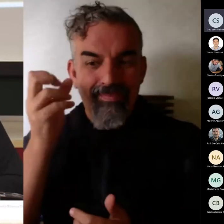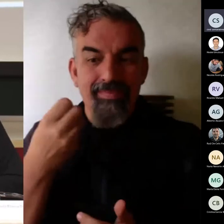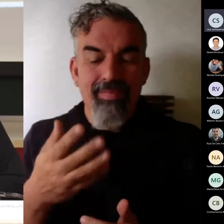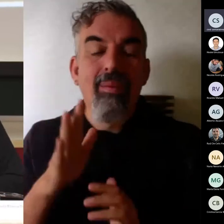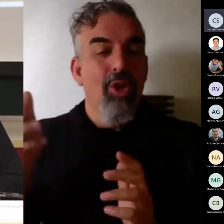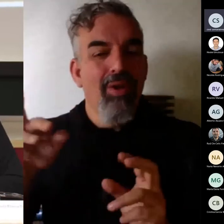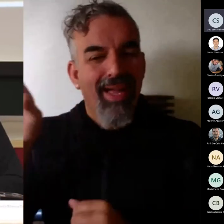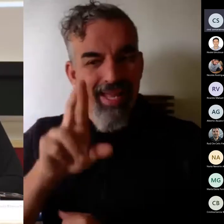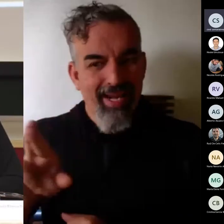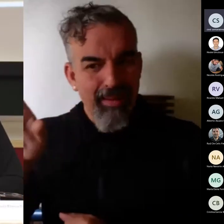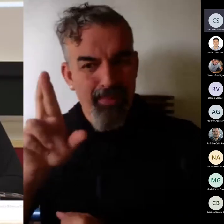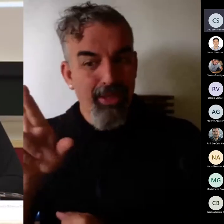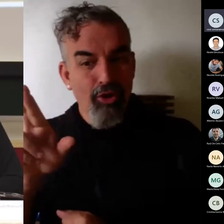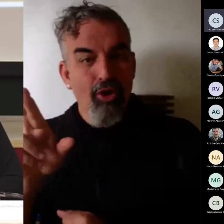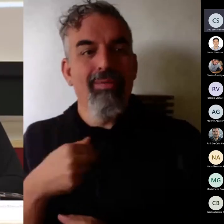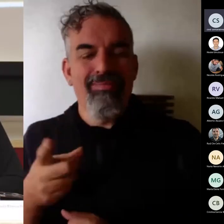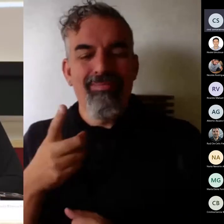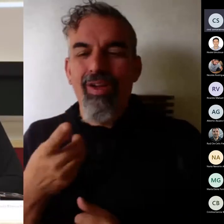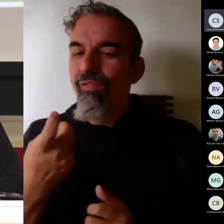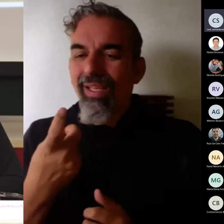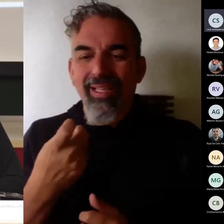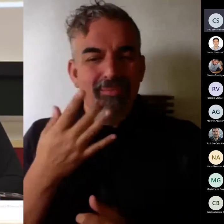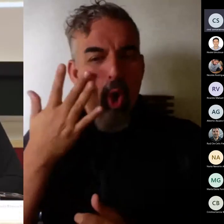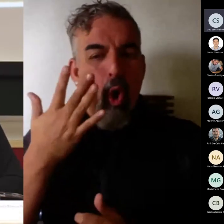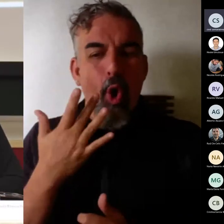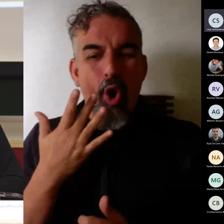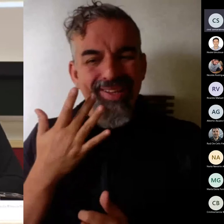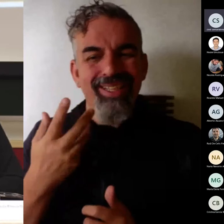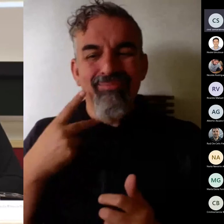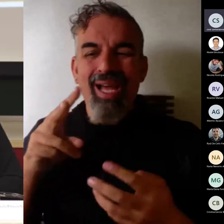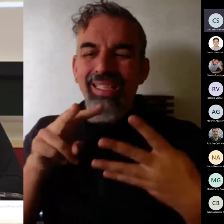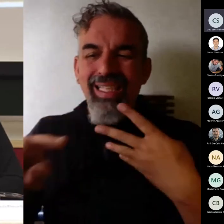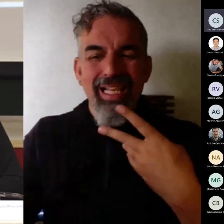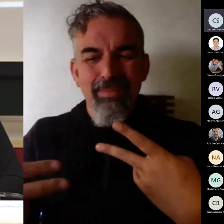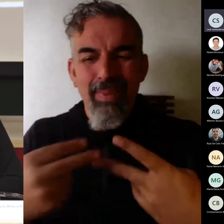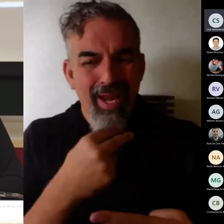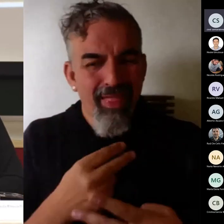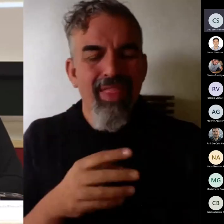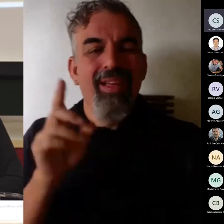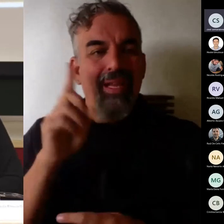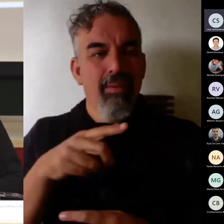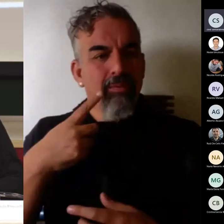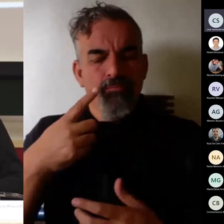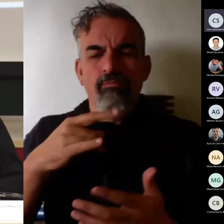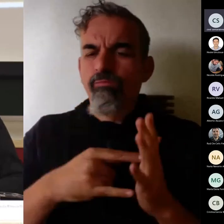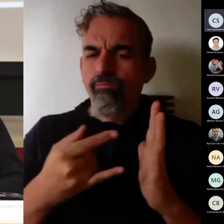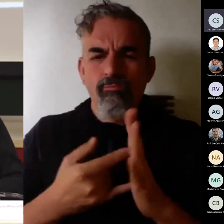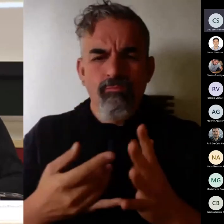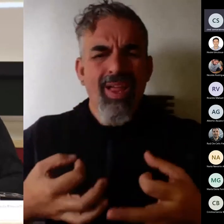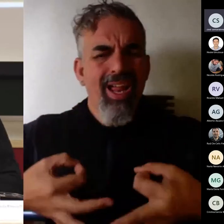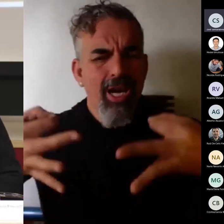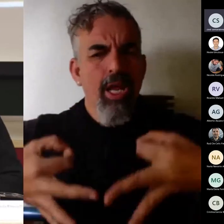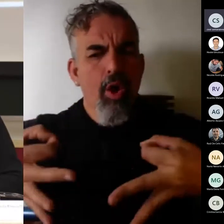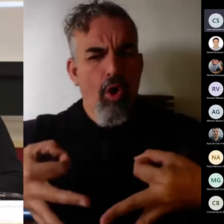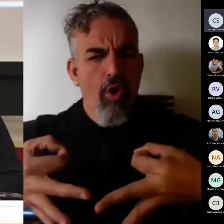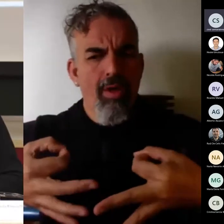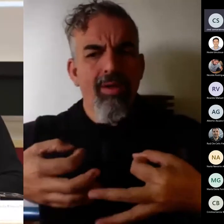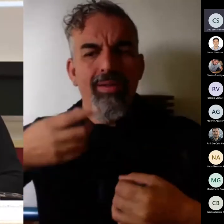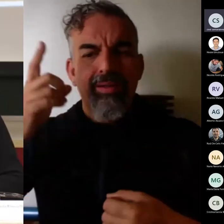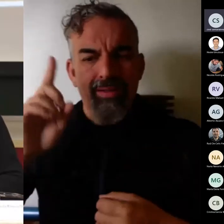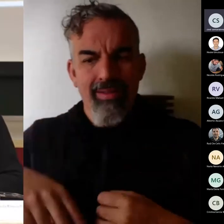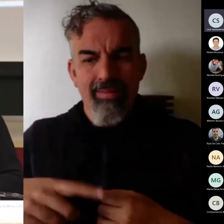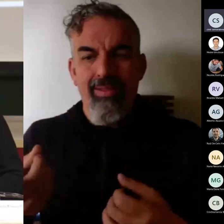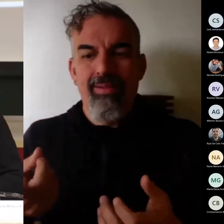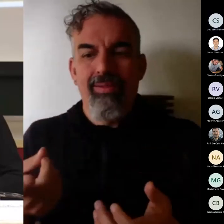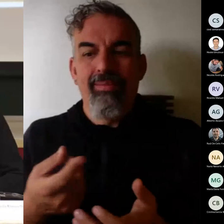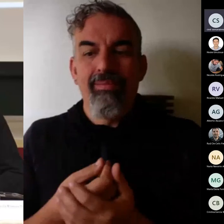vuelvo a insistir en la honestidad en la transparencia en el rigor técnico y junto con el rigor técnico evidentemente viene la